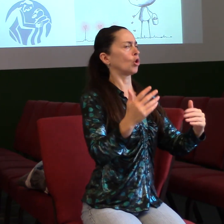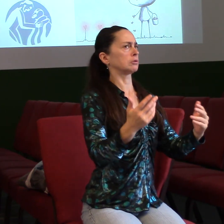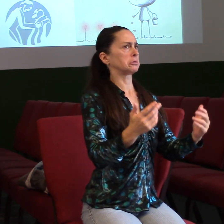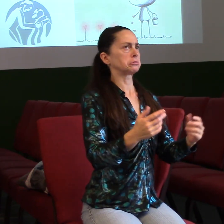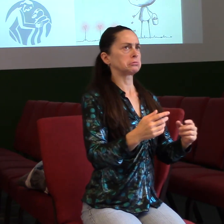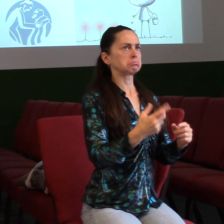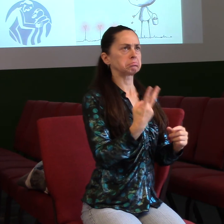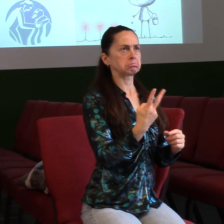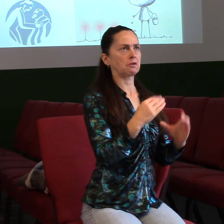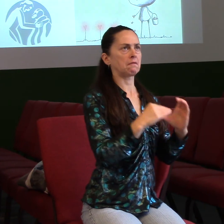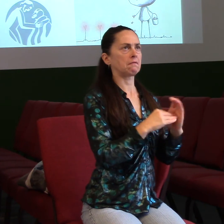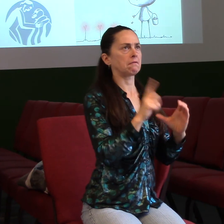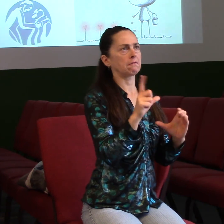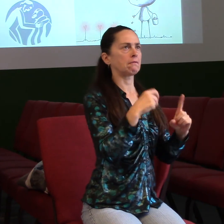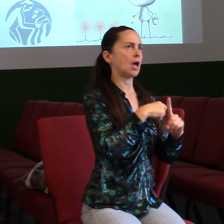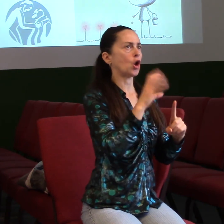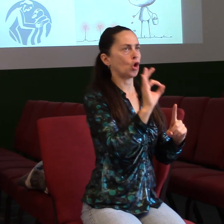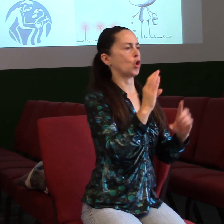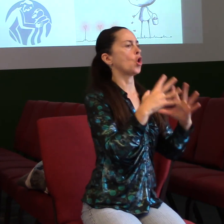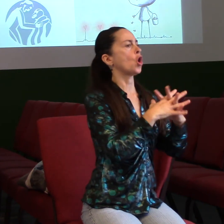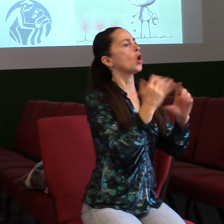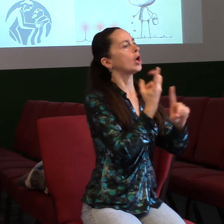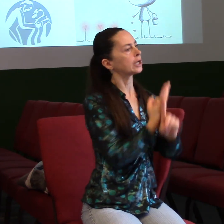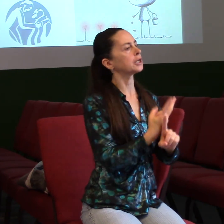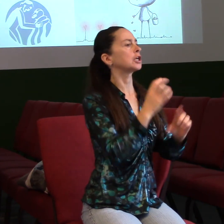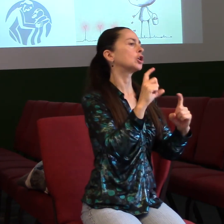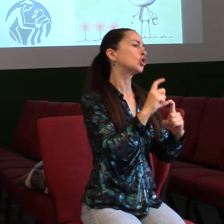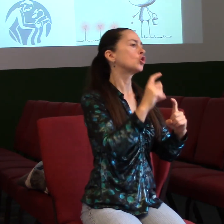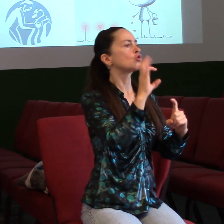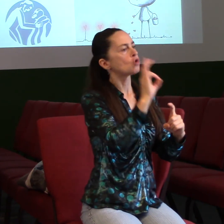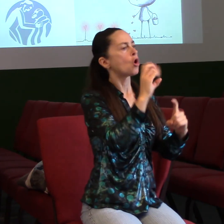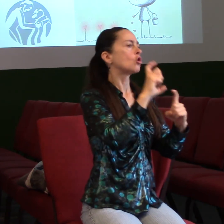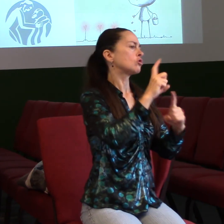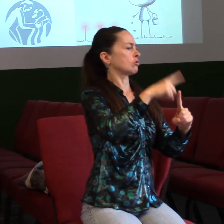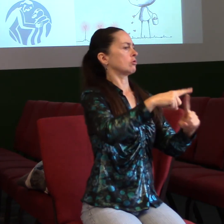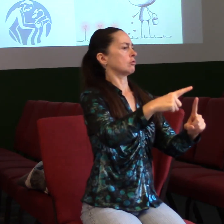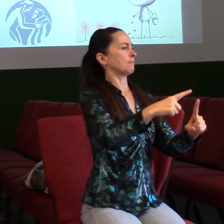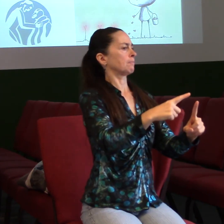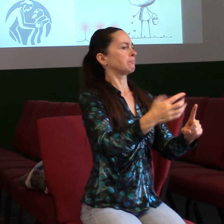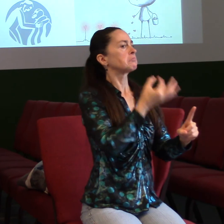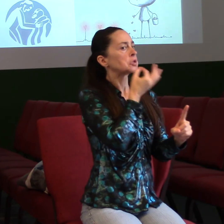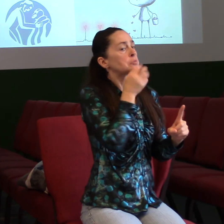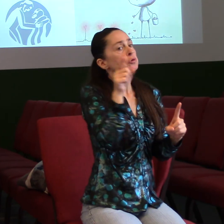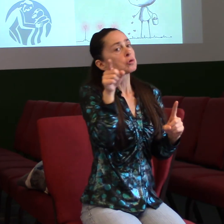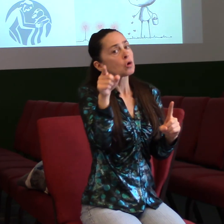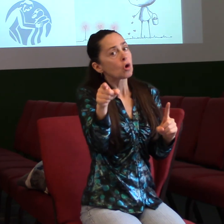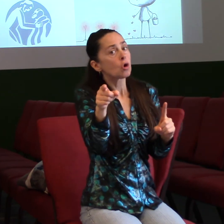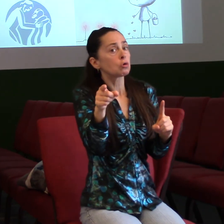A abychom nesoudili druhé, hnedka, když jim něco nepovede. Když se zachvoje nějak špatně. A dokonce abychom nebyli ani